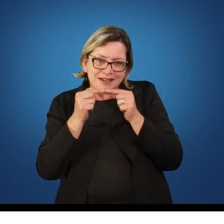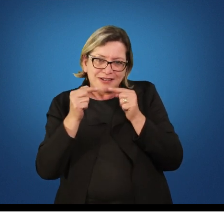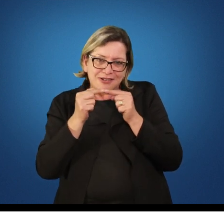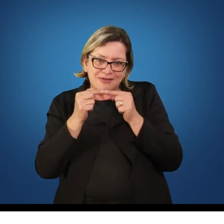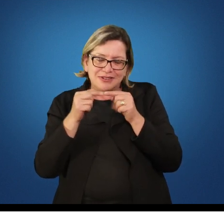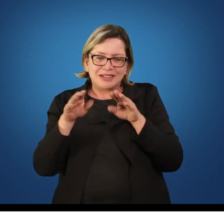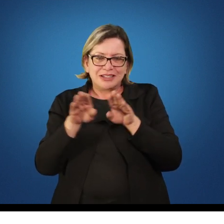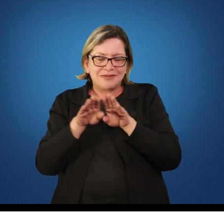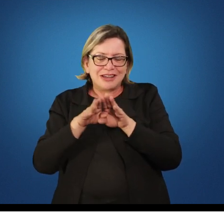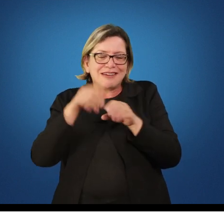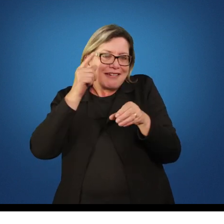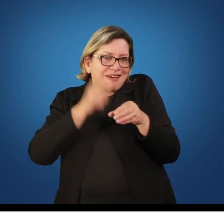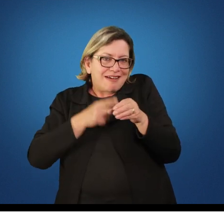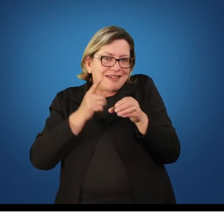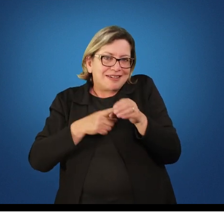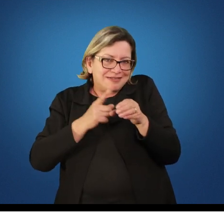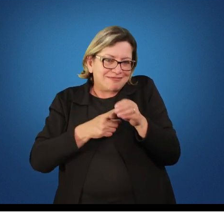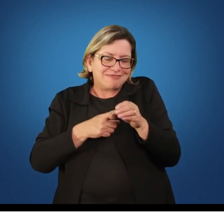onde vocês moram e assim por diante